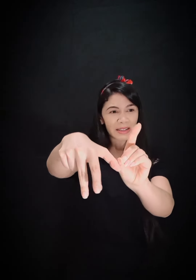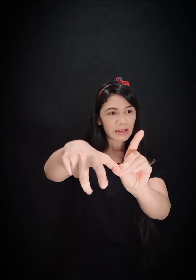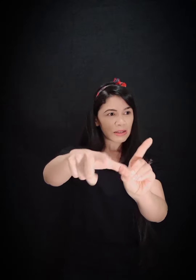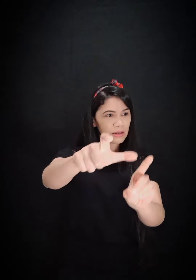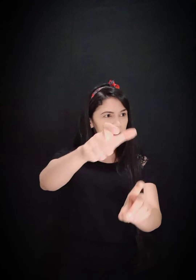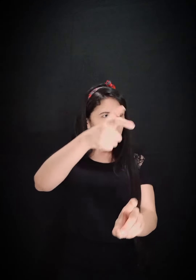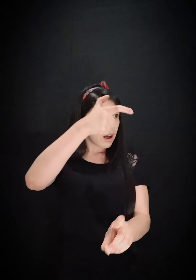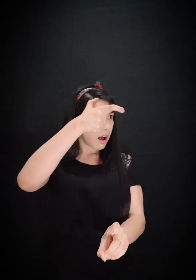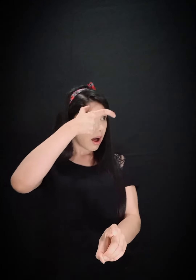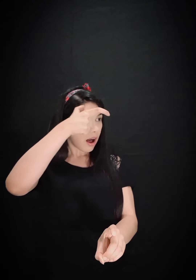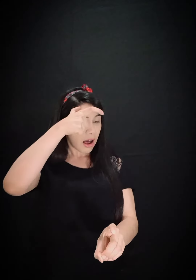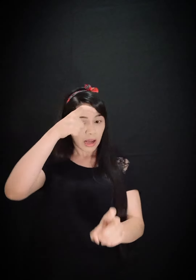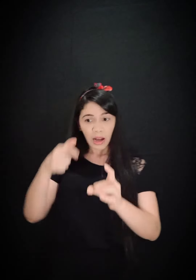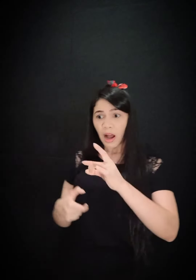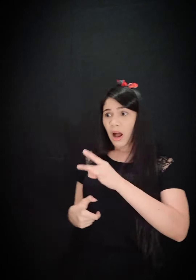inimigo